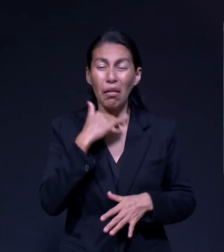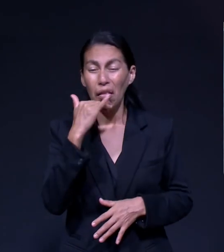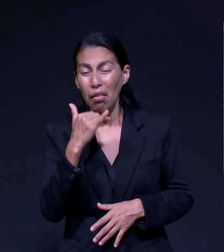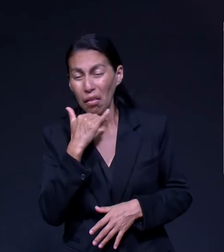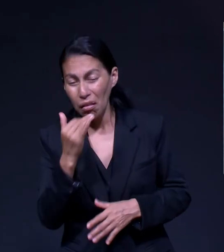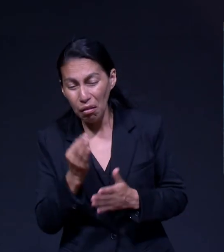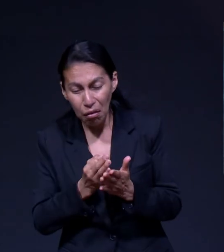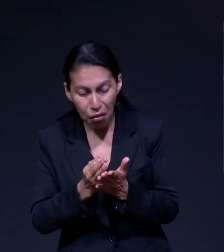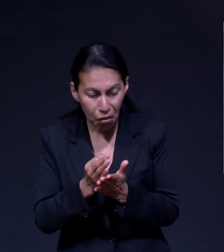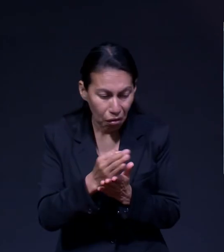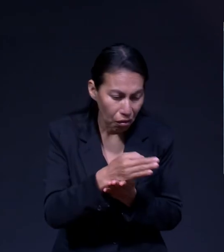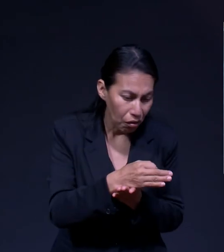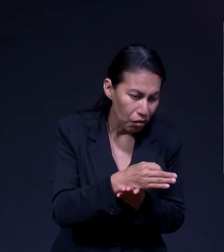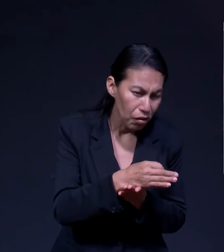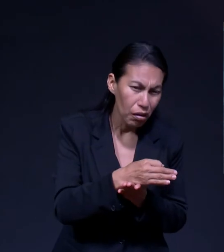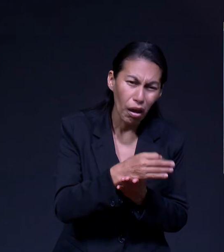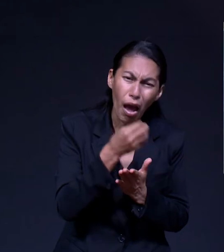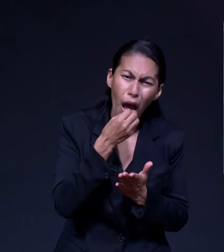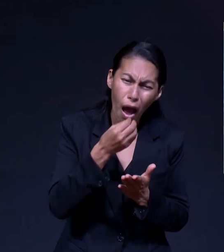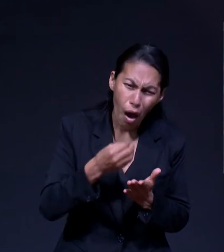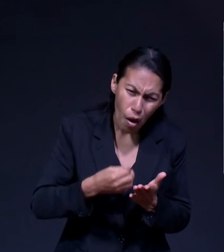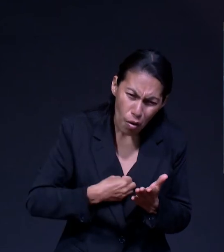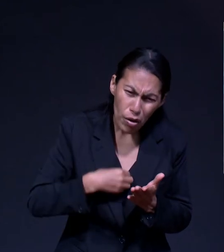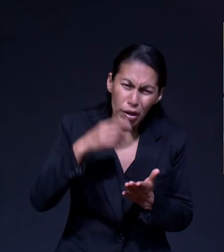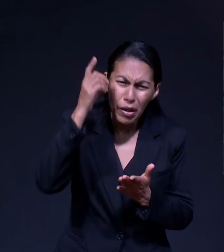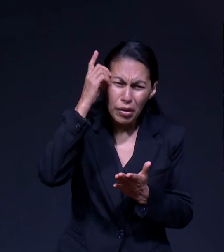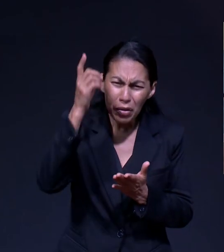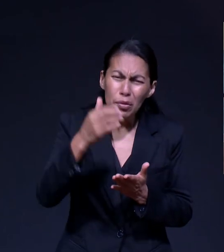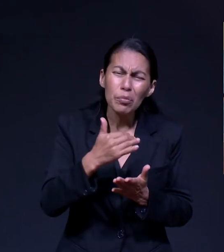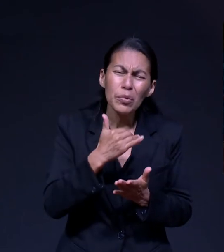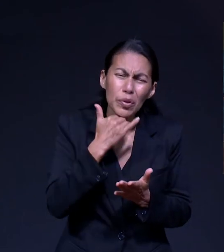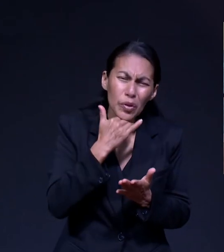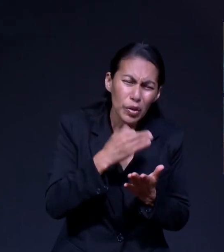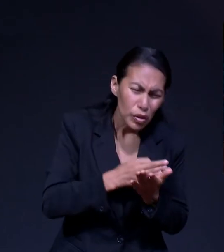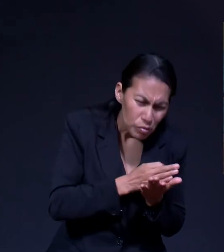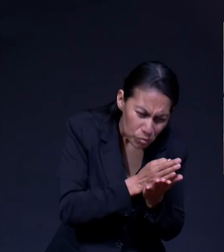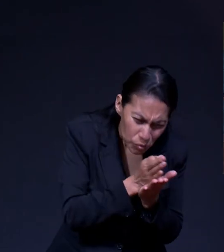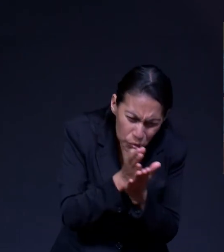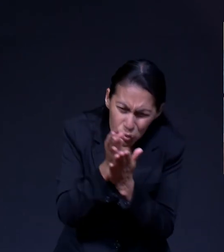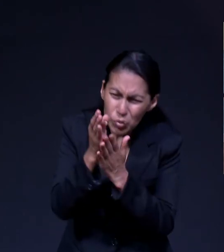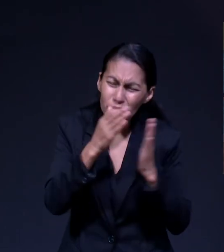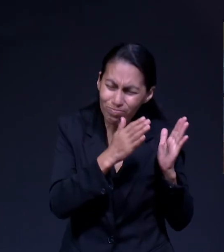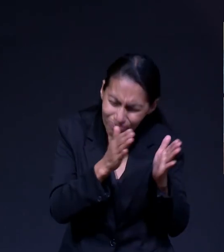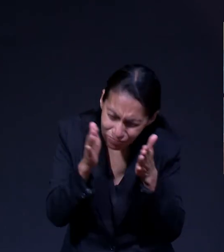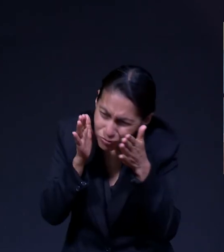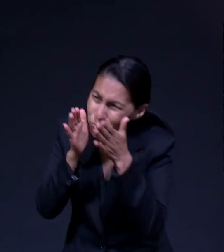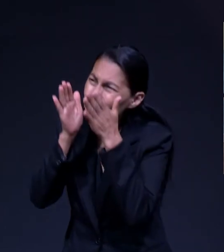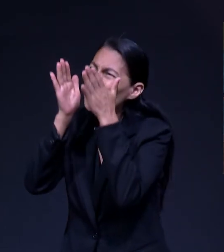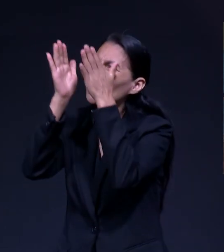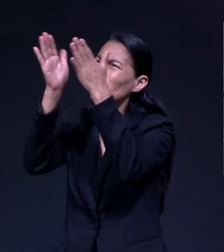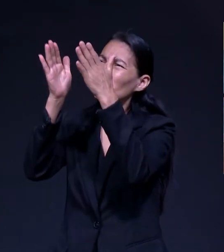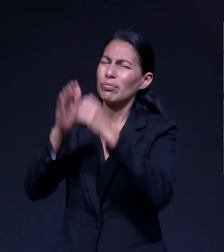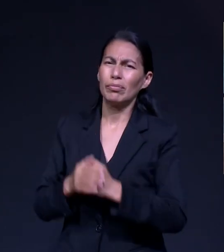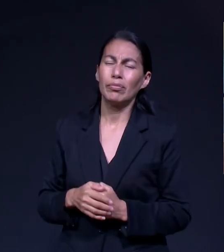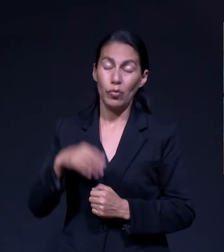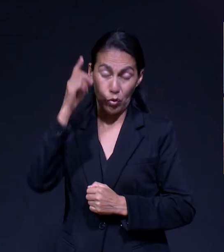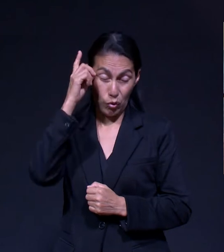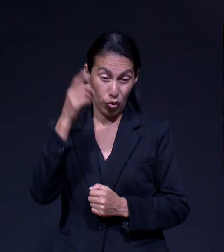Dios Es Paciente Para Con Nosotros No Queriendo Que Ninguno De Nosotros Perezca Sino Procedamos Al